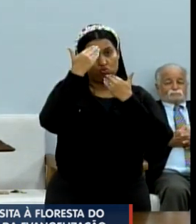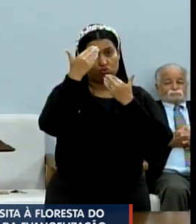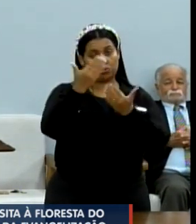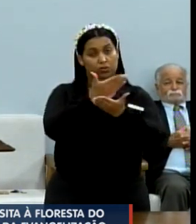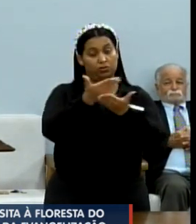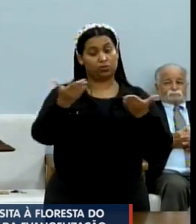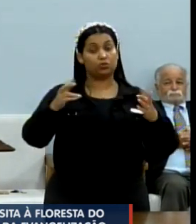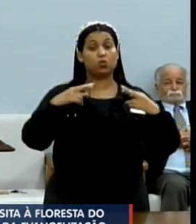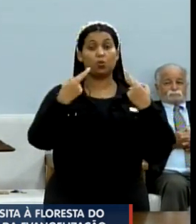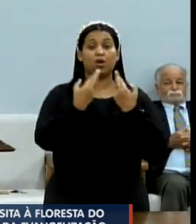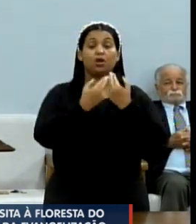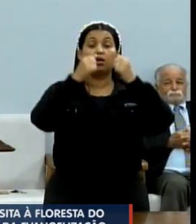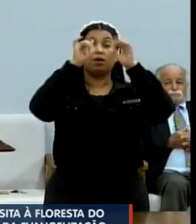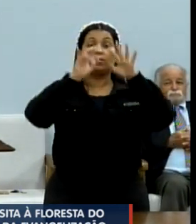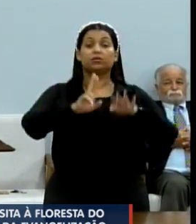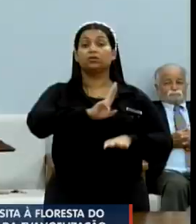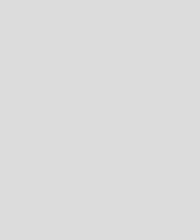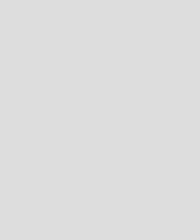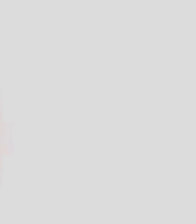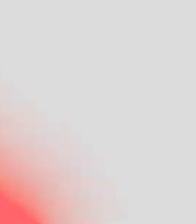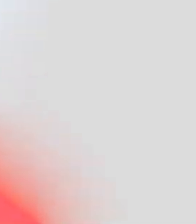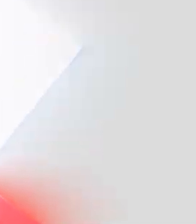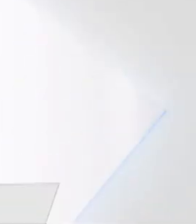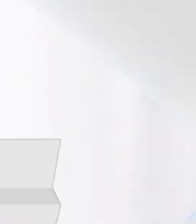que nós tenhamos uma reunião abençoada em nome de Jesus.